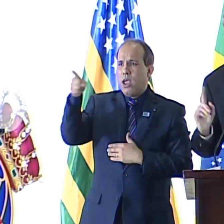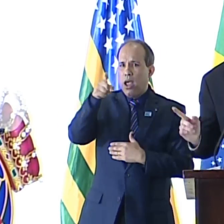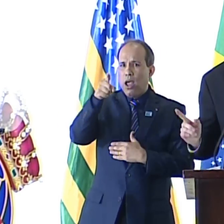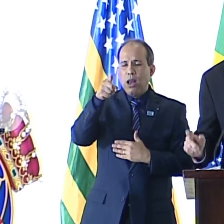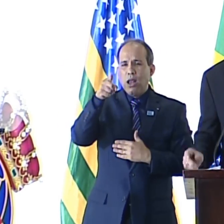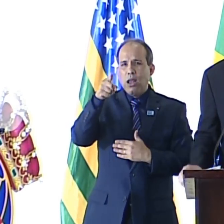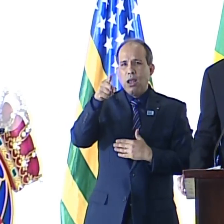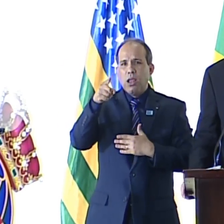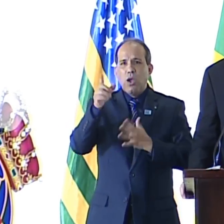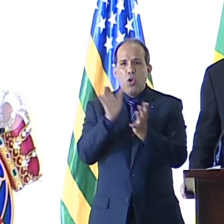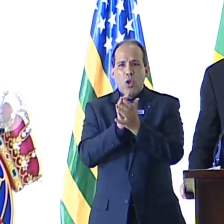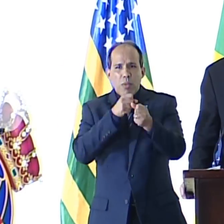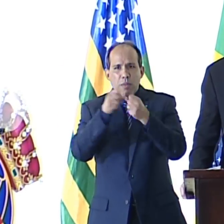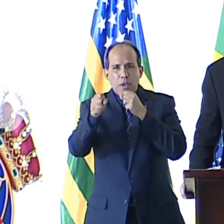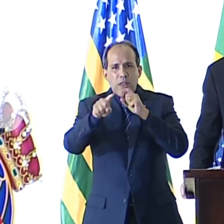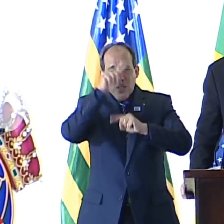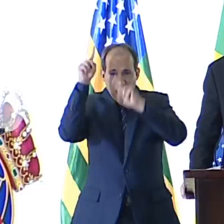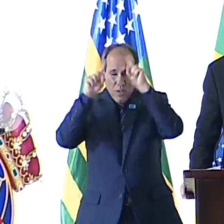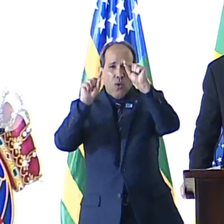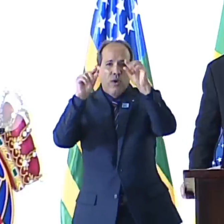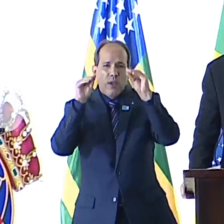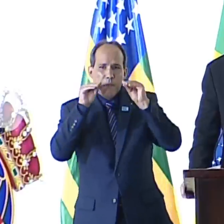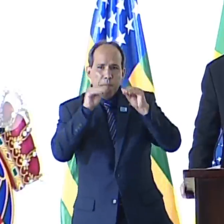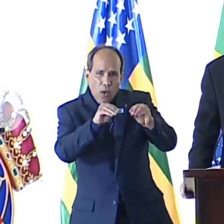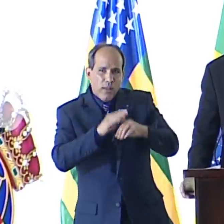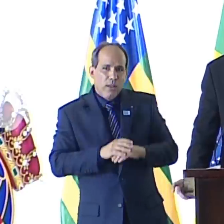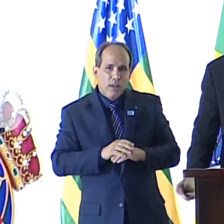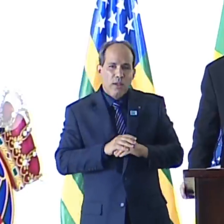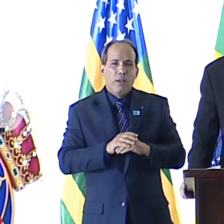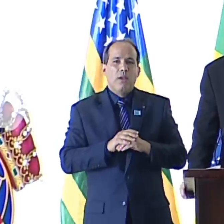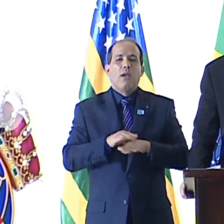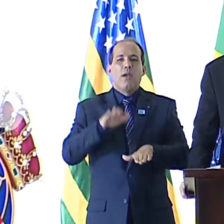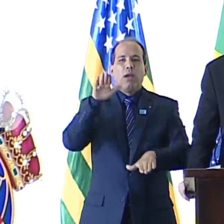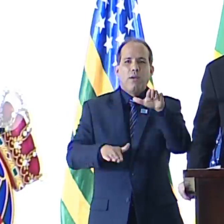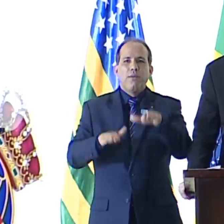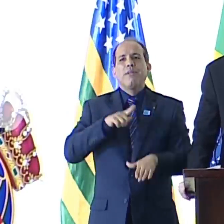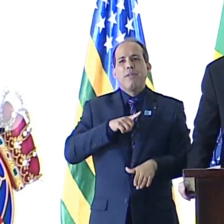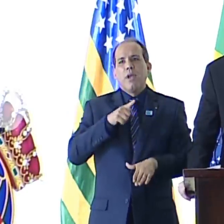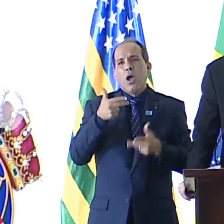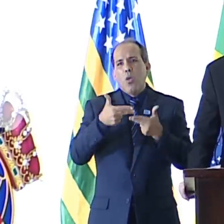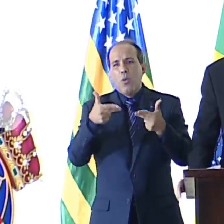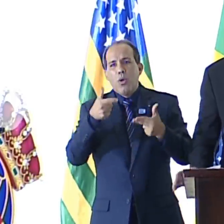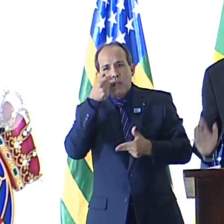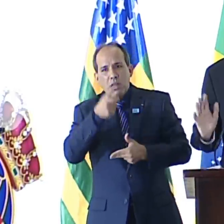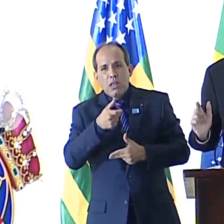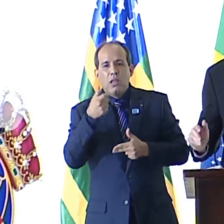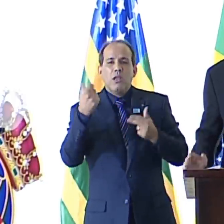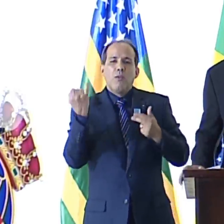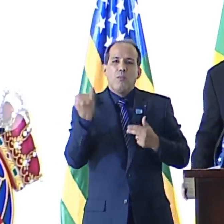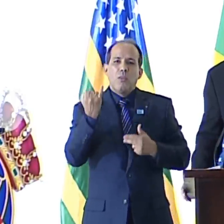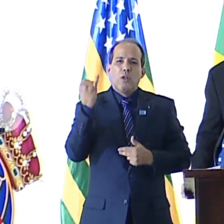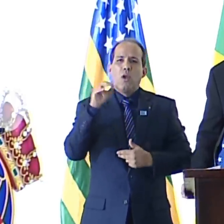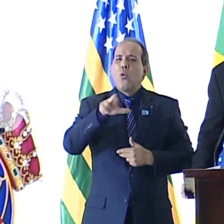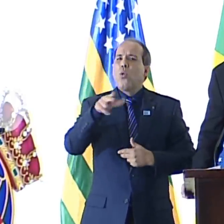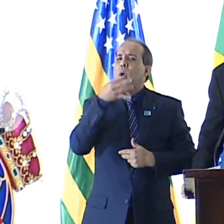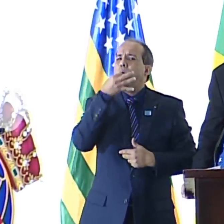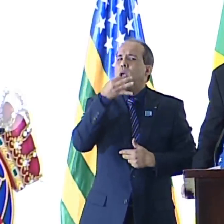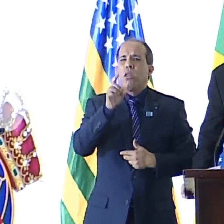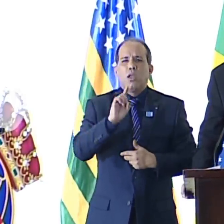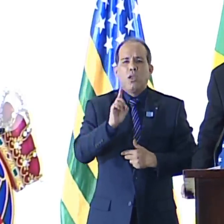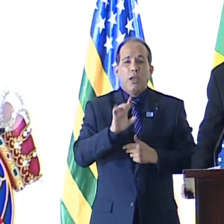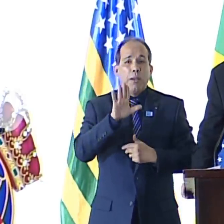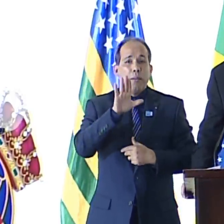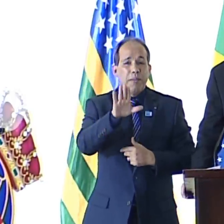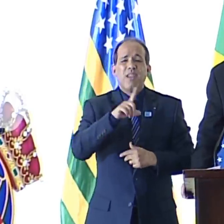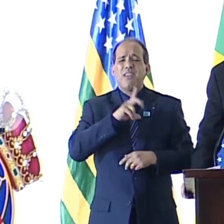para saber o que a imprensa está dizendo. Às vezes, a imprensa diz coisas interessantes e importantes, portanto, isso não é uma crítica, mas